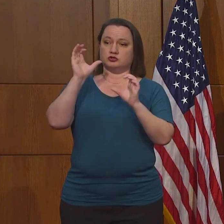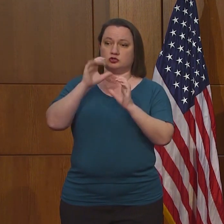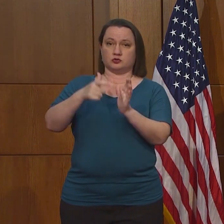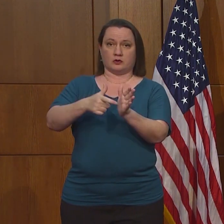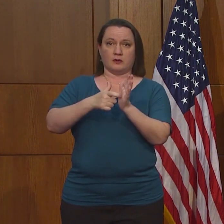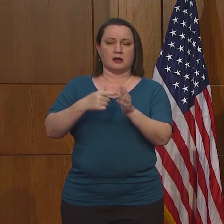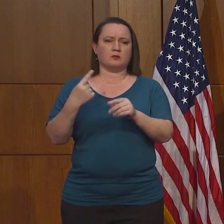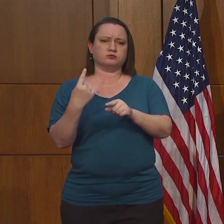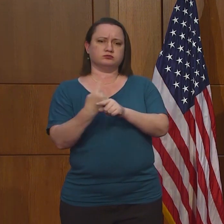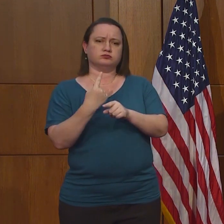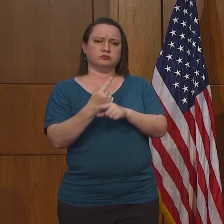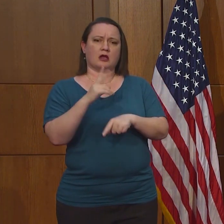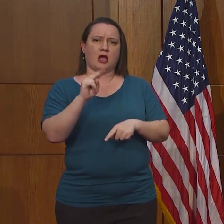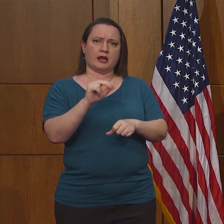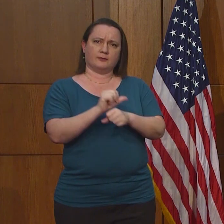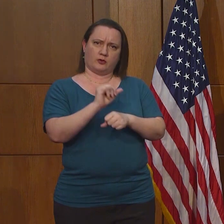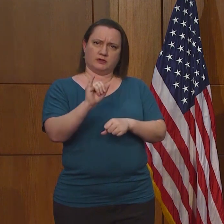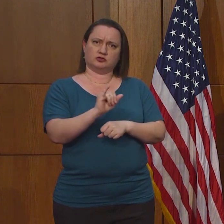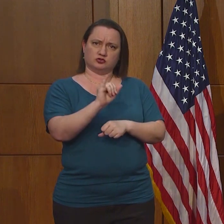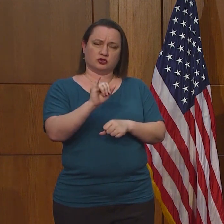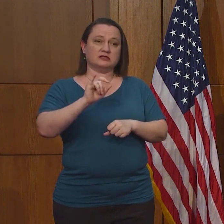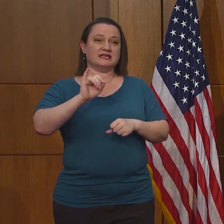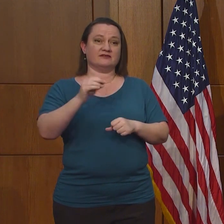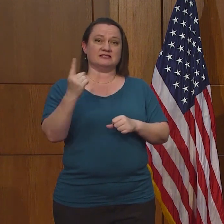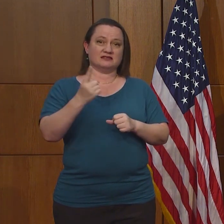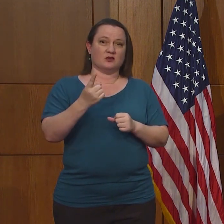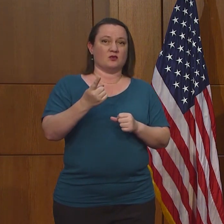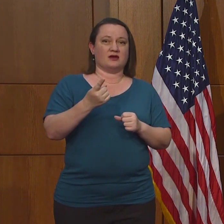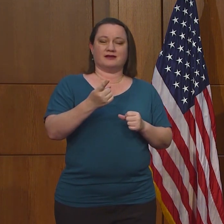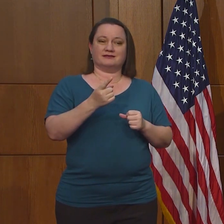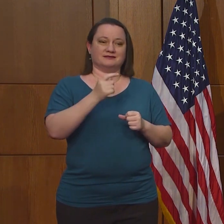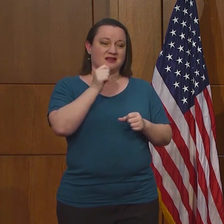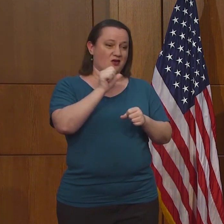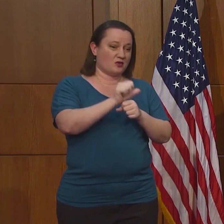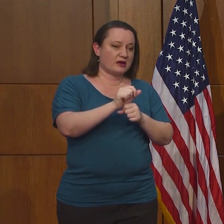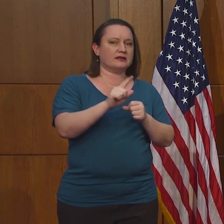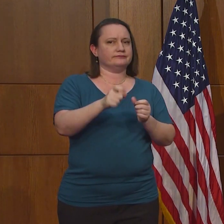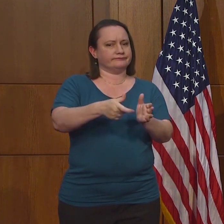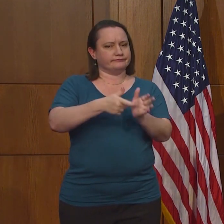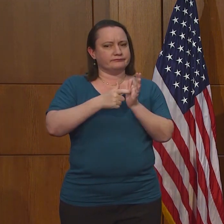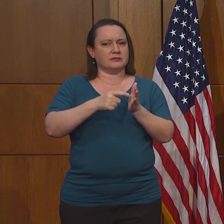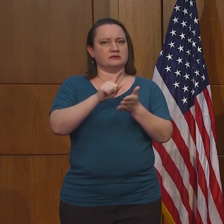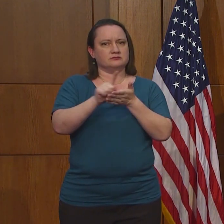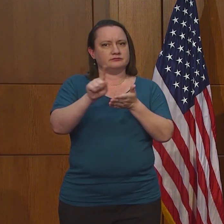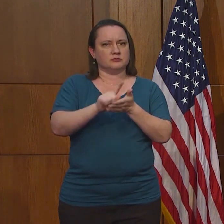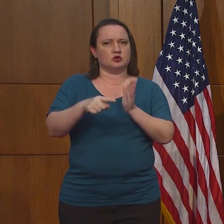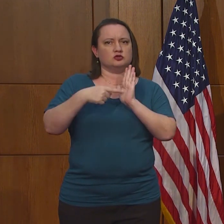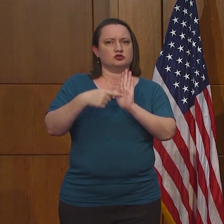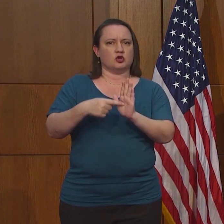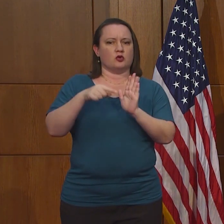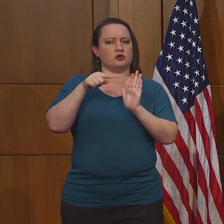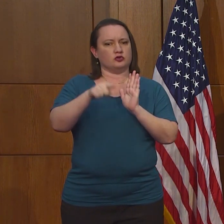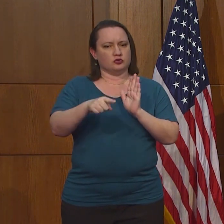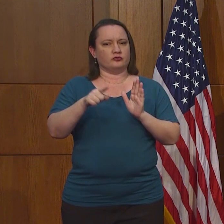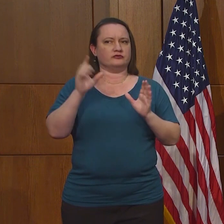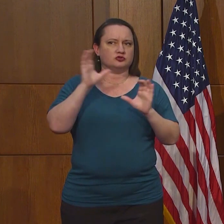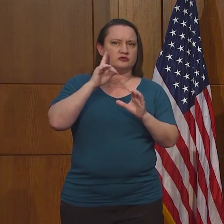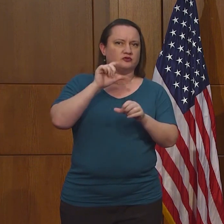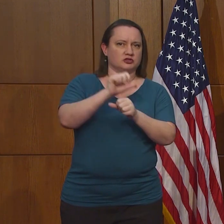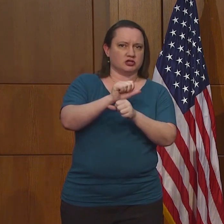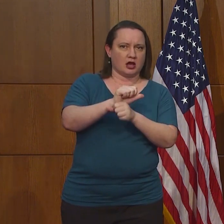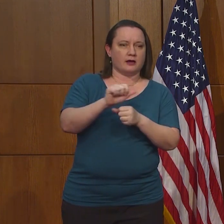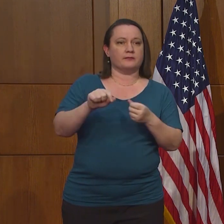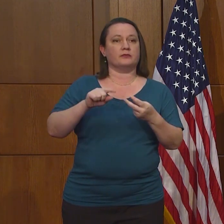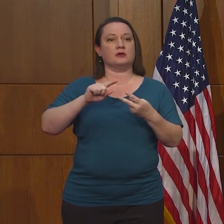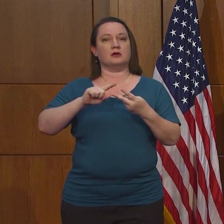de trabajo. El seguro de desempleo tiene la condición de que la gente tiene que buscar empleo primero. Tienen